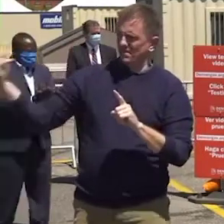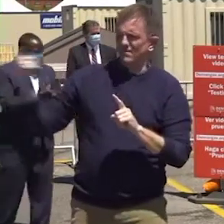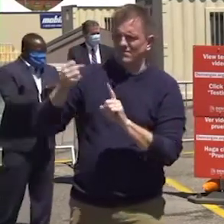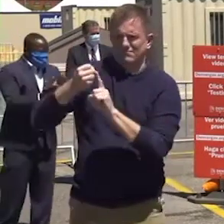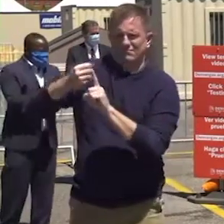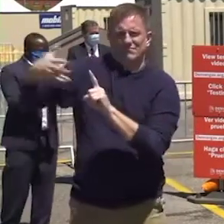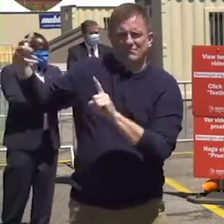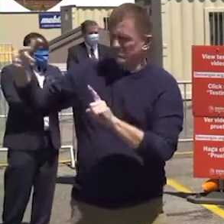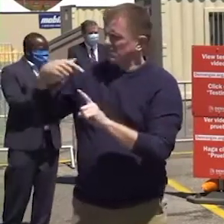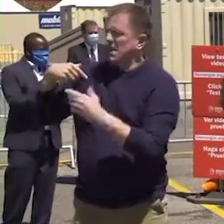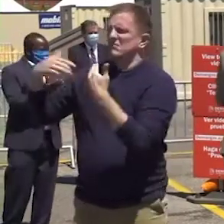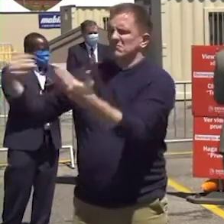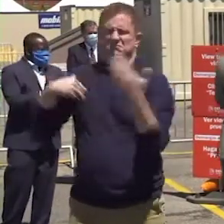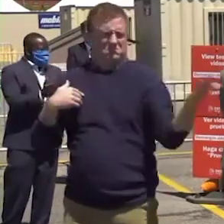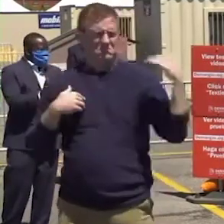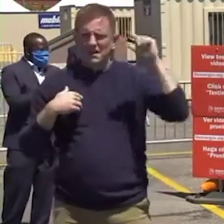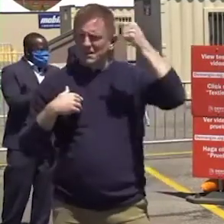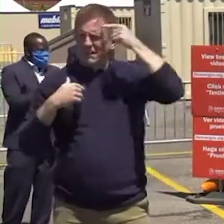gobernador, Jared Polis.